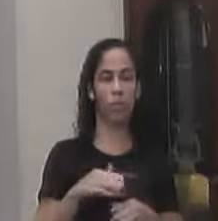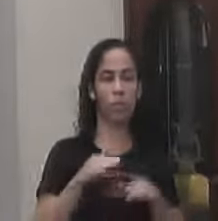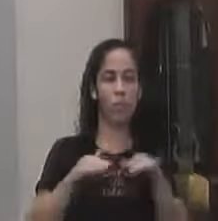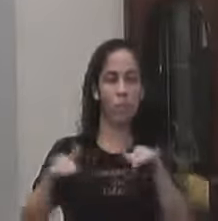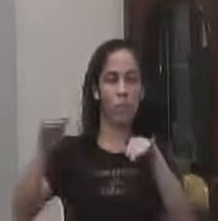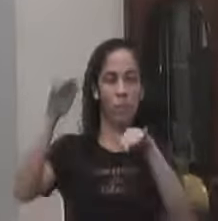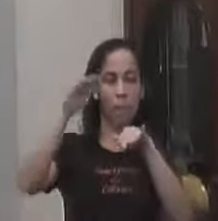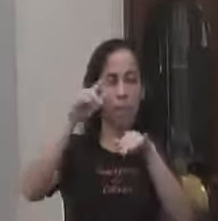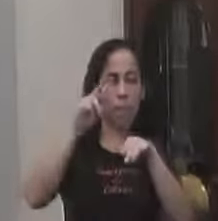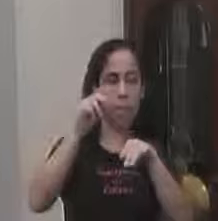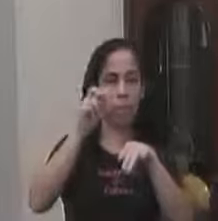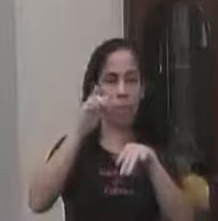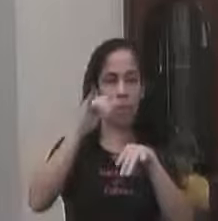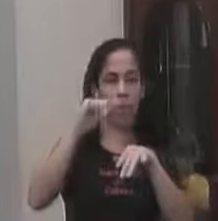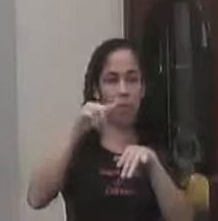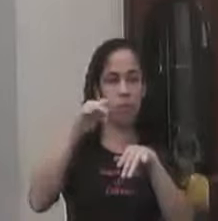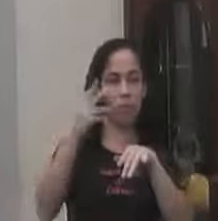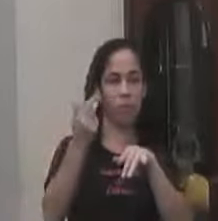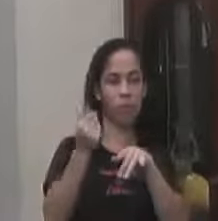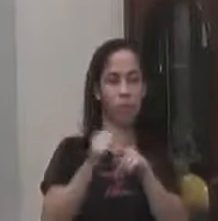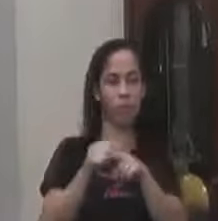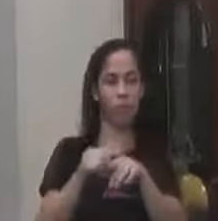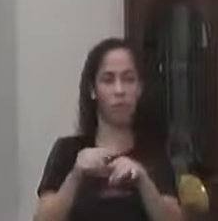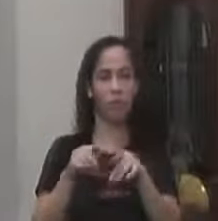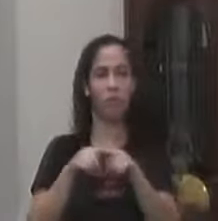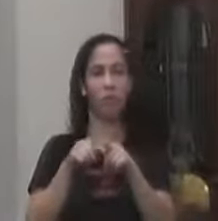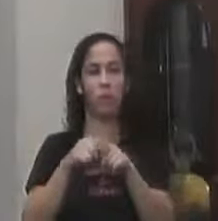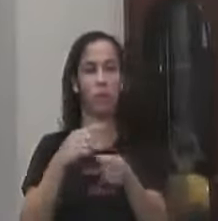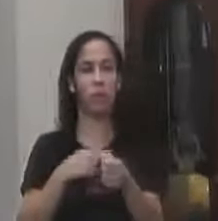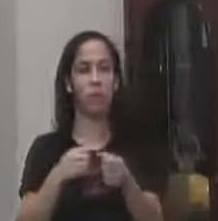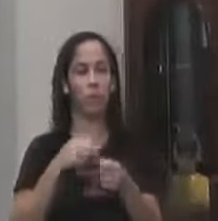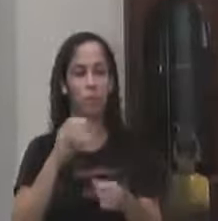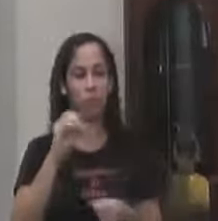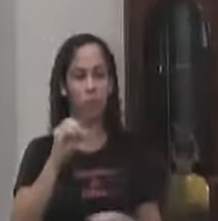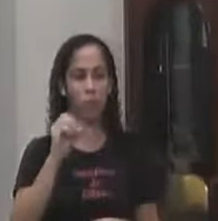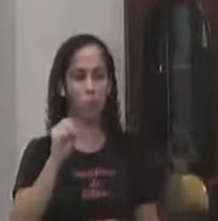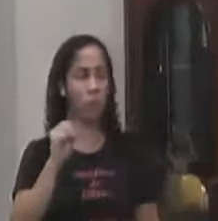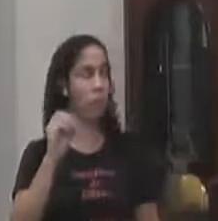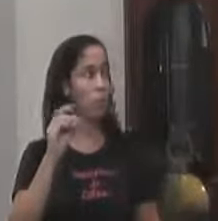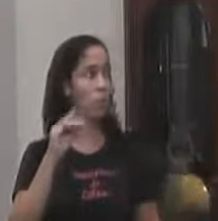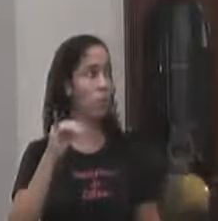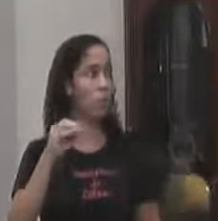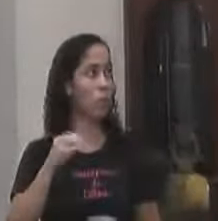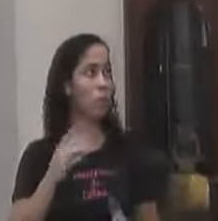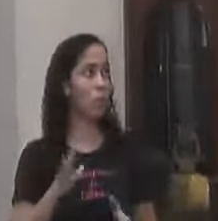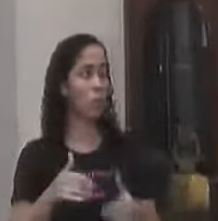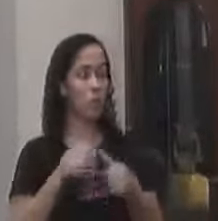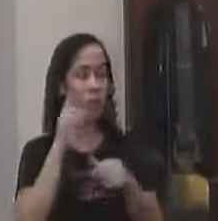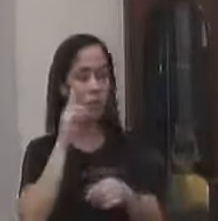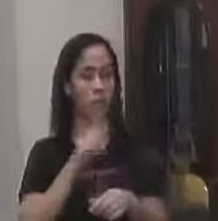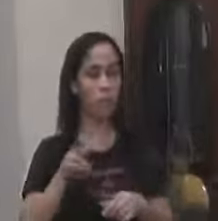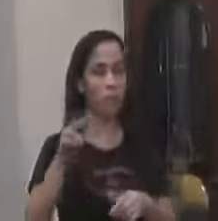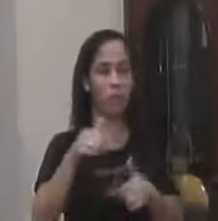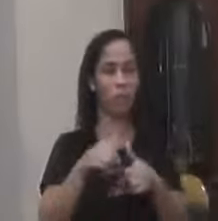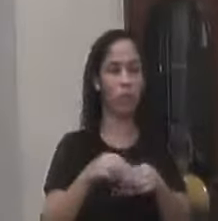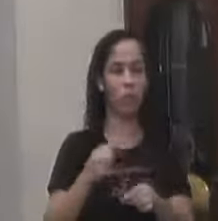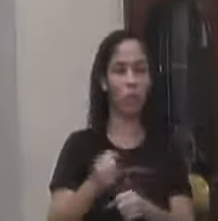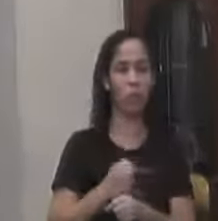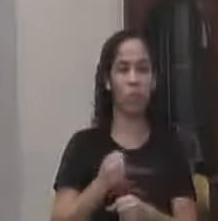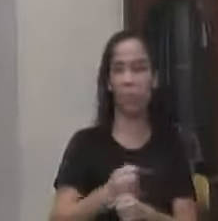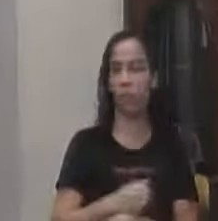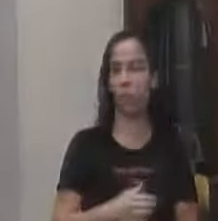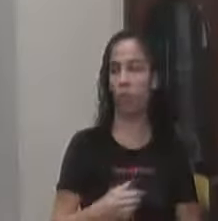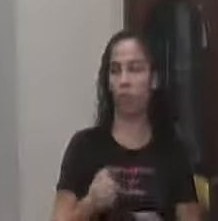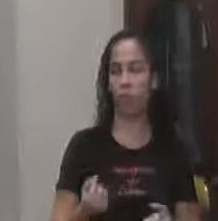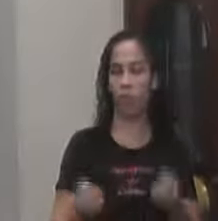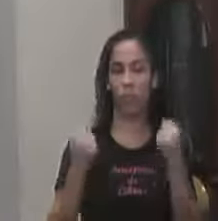alta Ali da Varginha Quanto Em Osório Você vai lá Para você ver Como está A obra da academia De